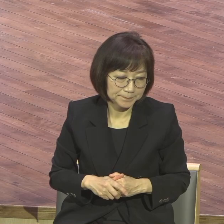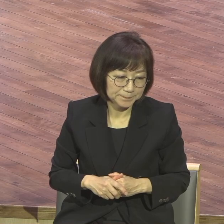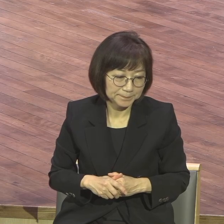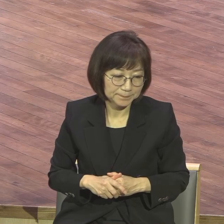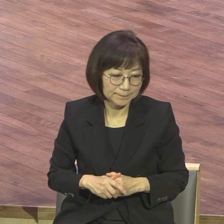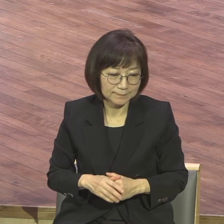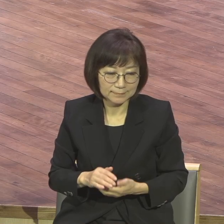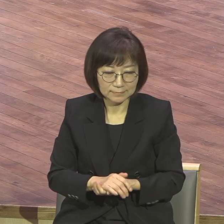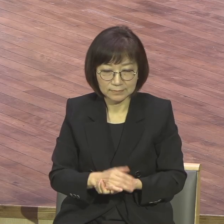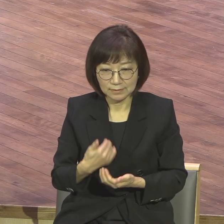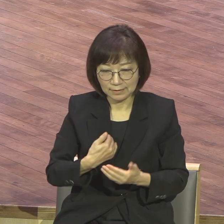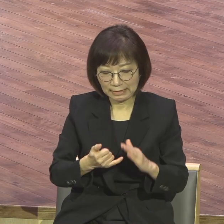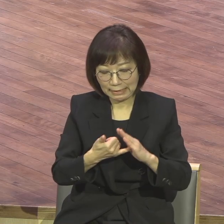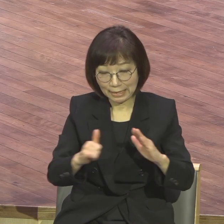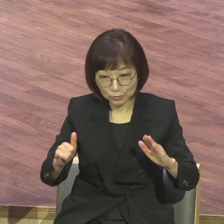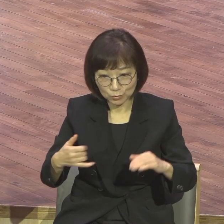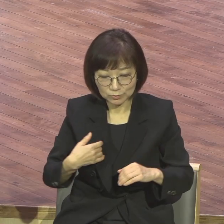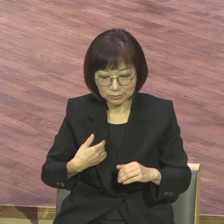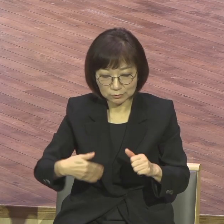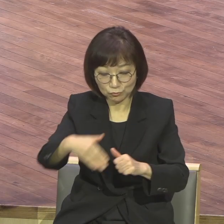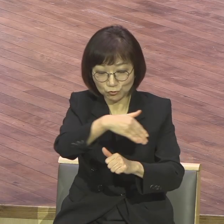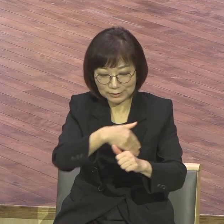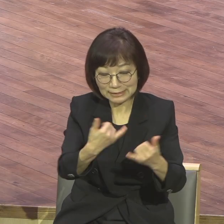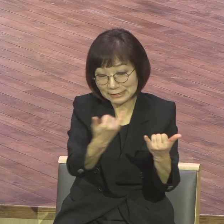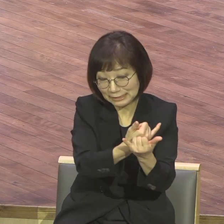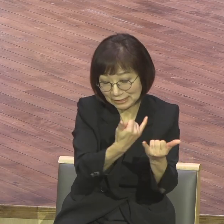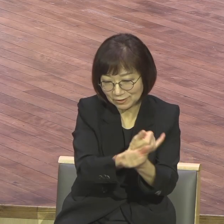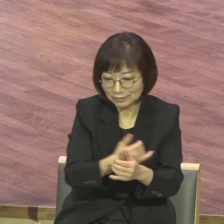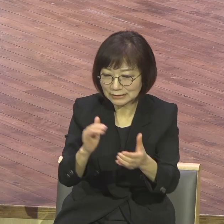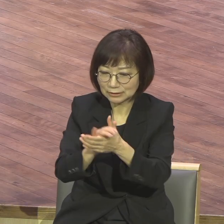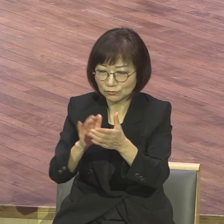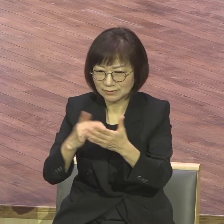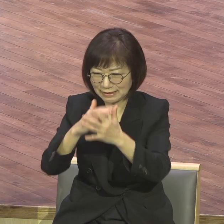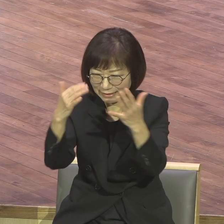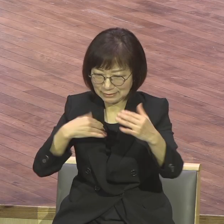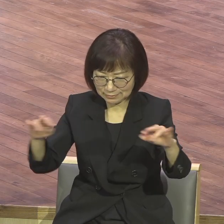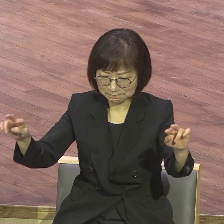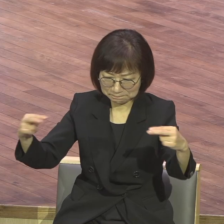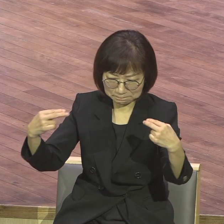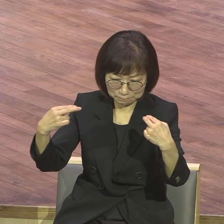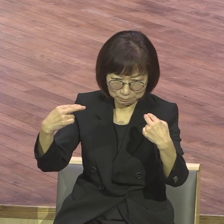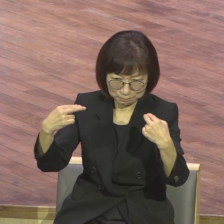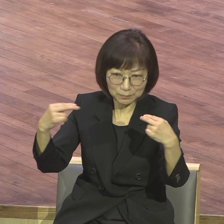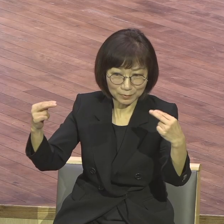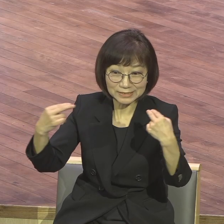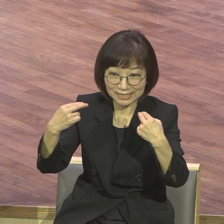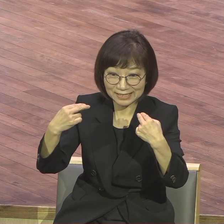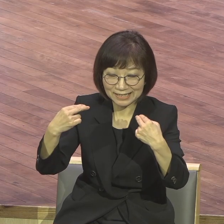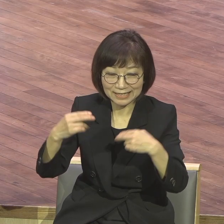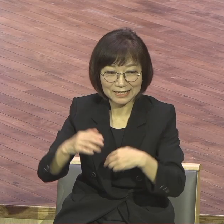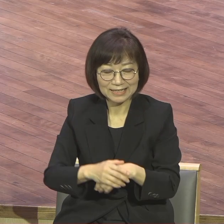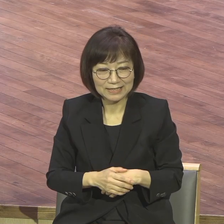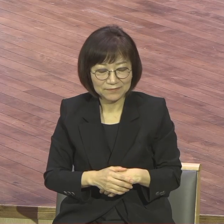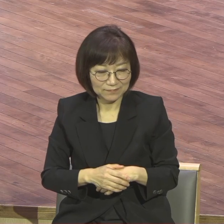보잖아요 사실 이건 차원이 높고 차원이 아니에요